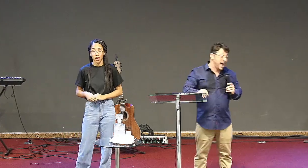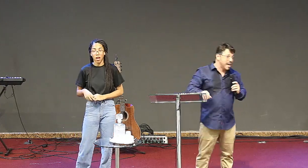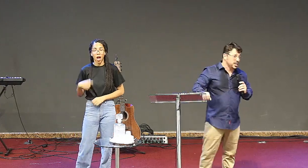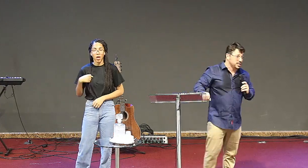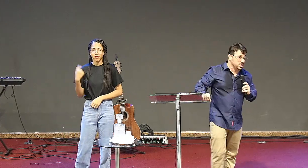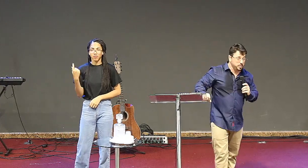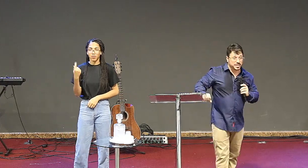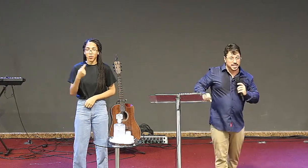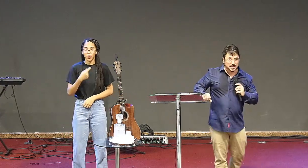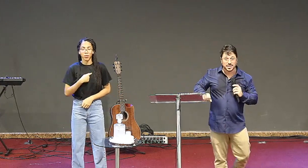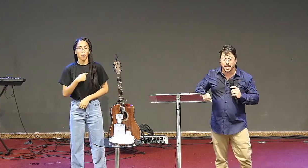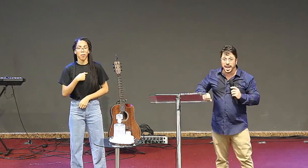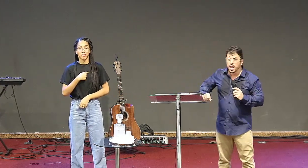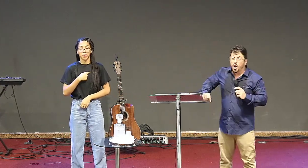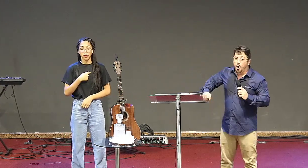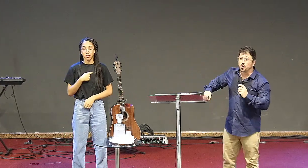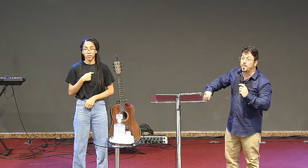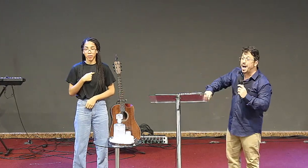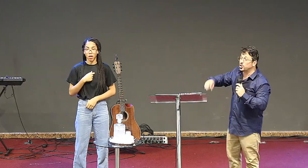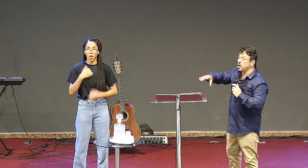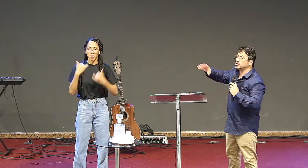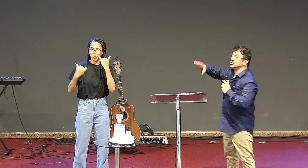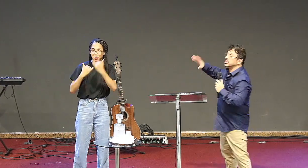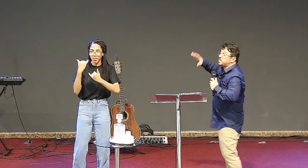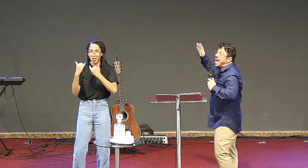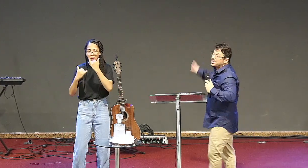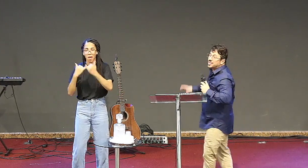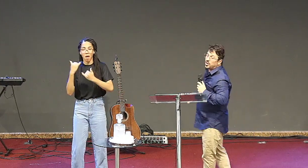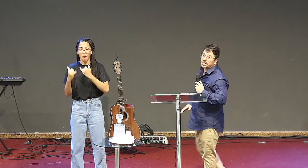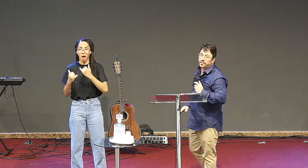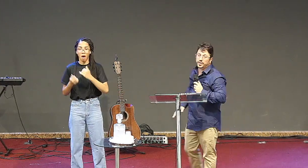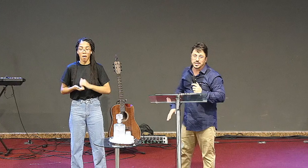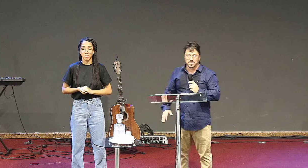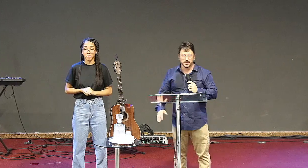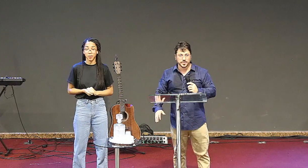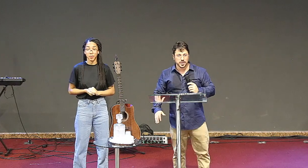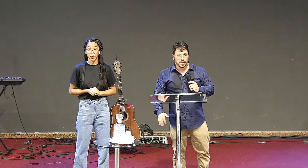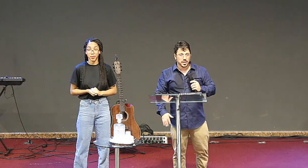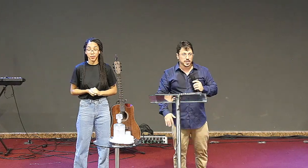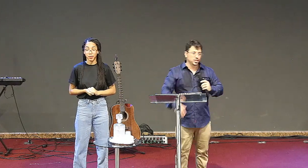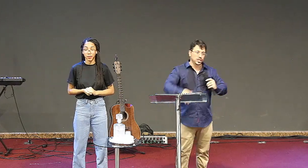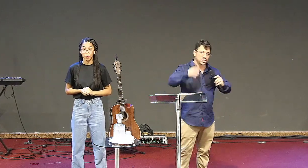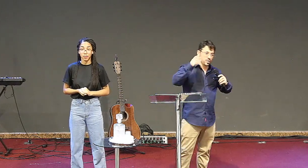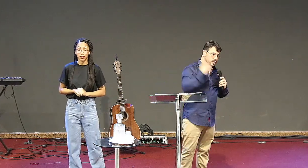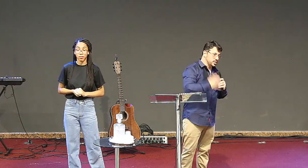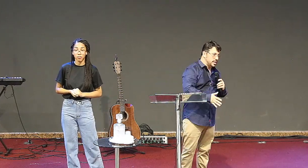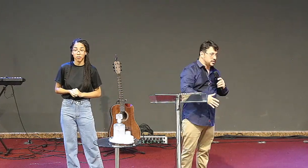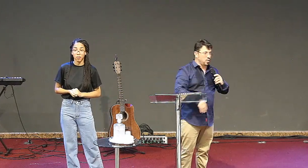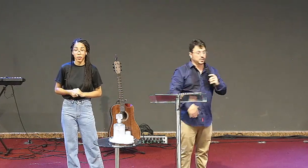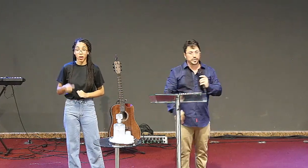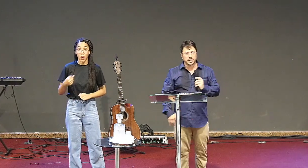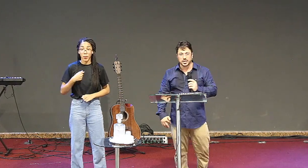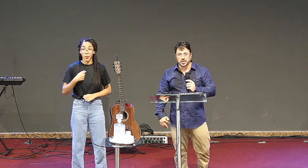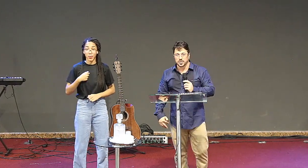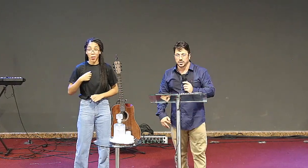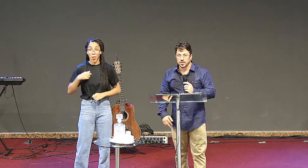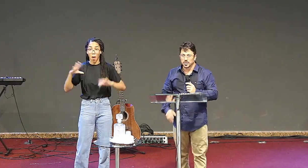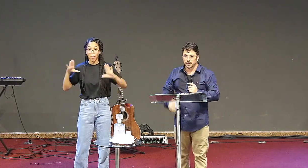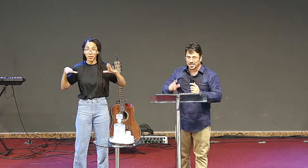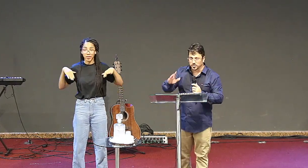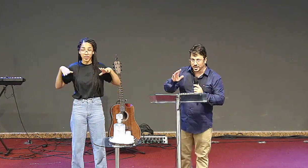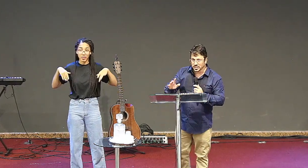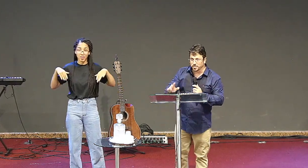que a gente acha que a gente precisa também ocupar todos os espaços da nossa vida que a gente não descansa como deveria